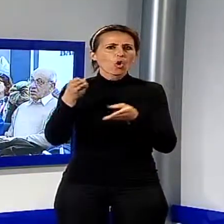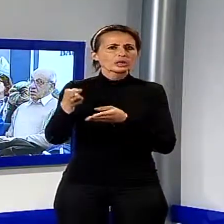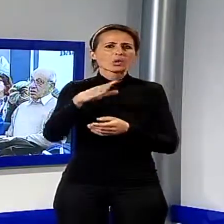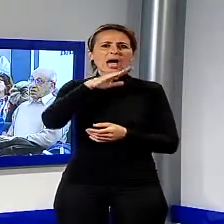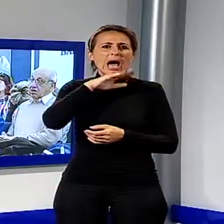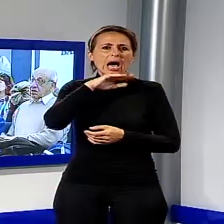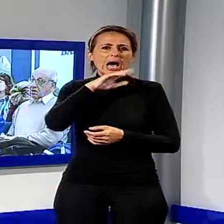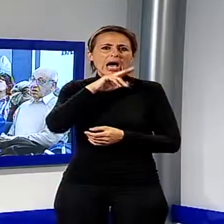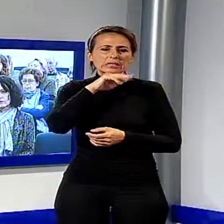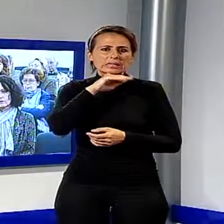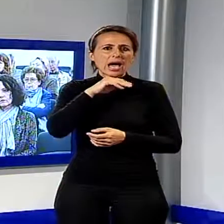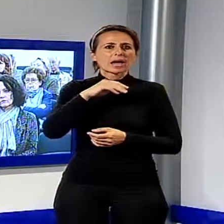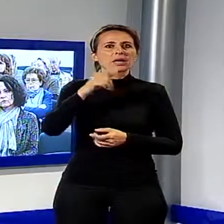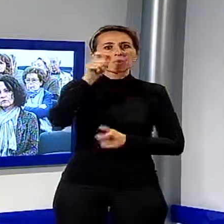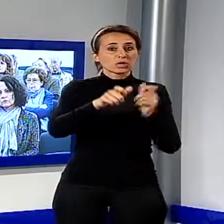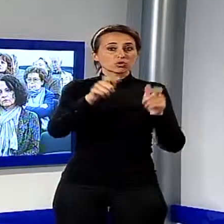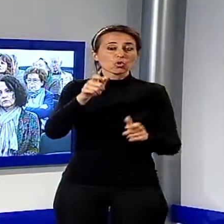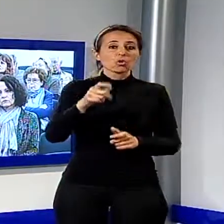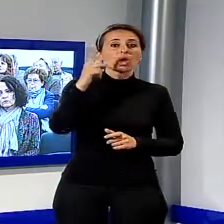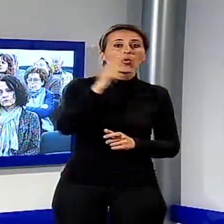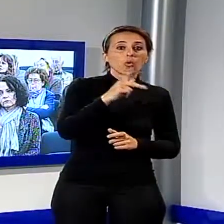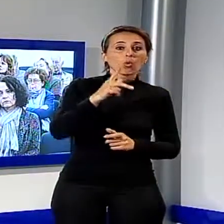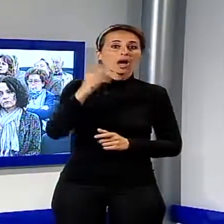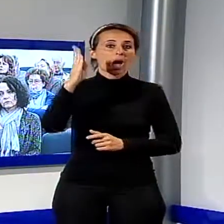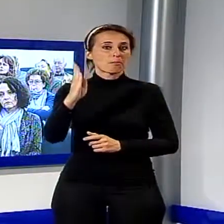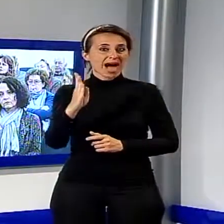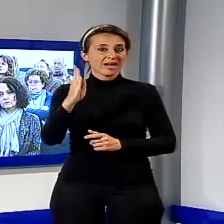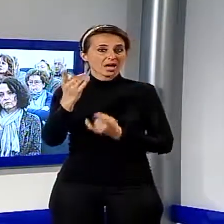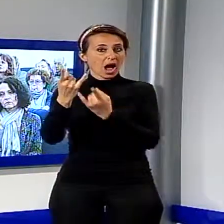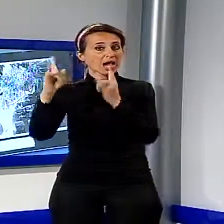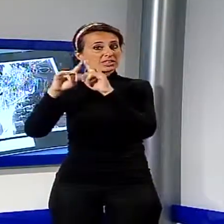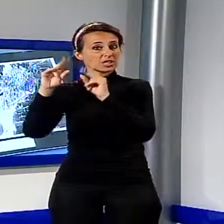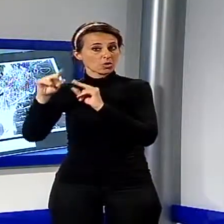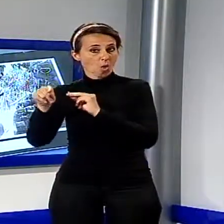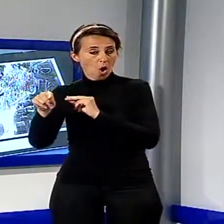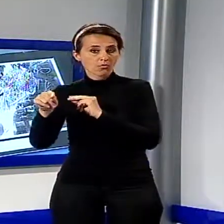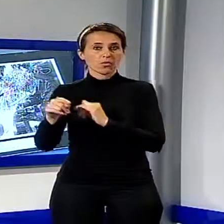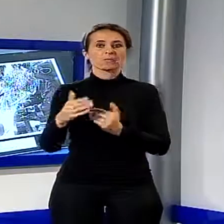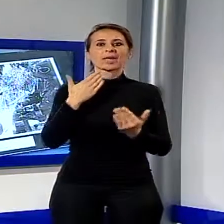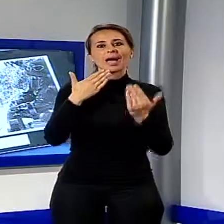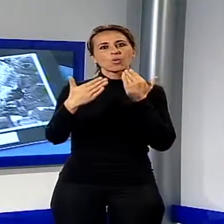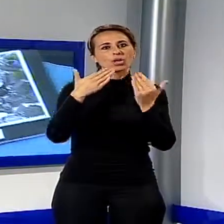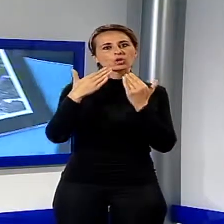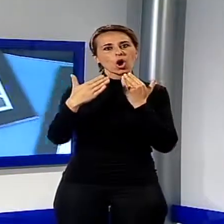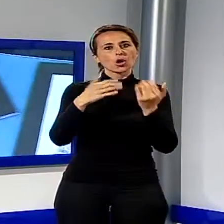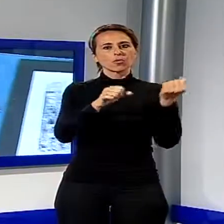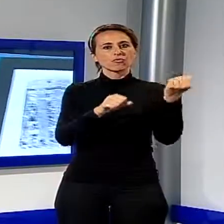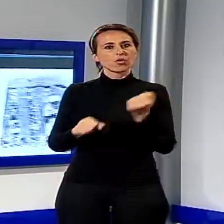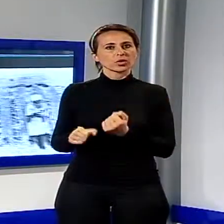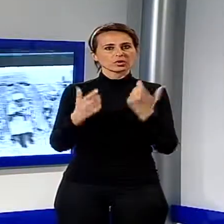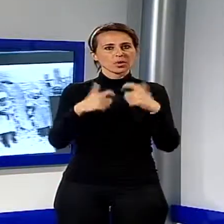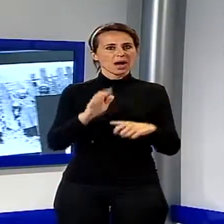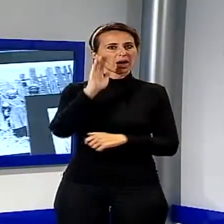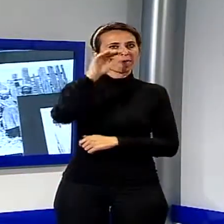Lucca, Barga, Bagni di Lucca, Castelnuovo e Sant'Anna di Staziema. L'auditorium della Fondazione Banca del Monte, che con la casa